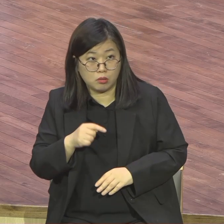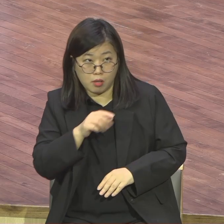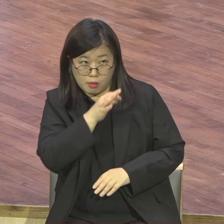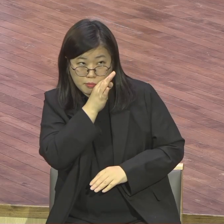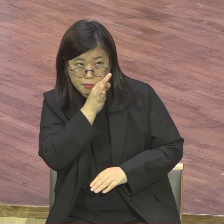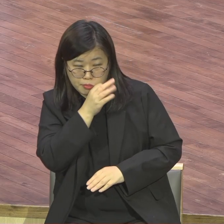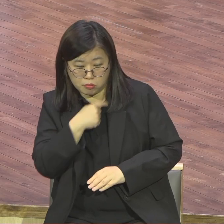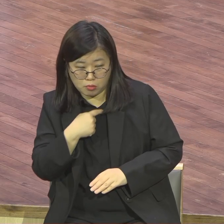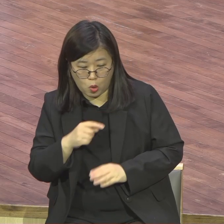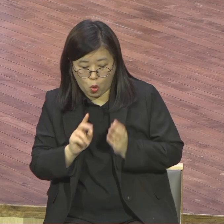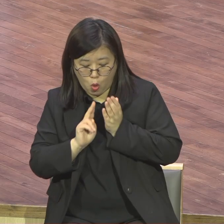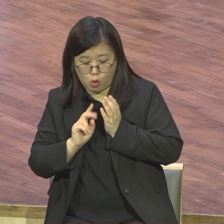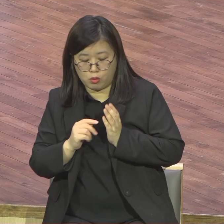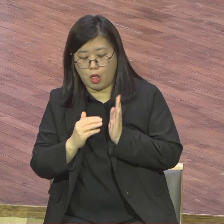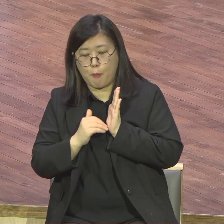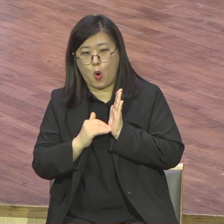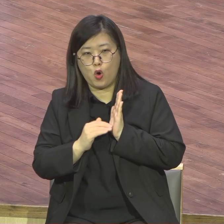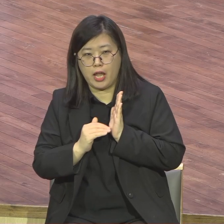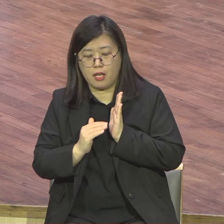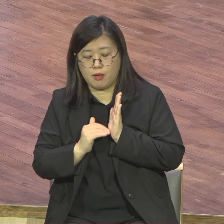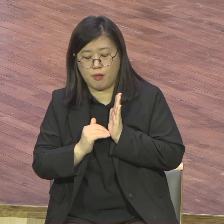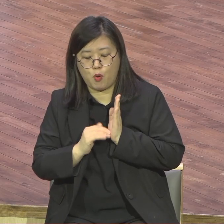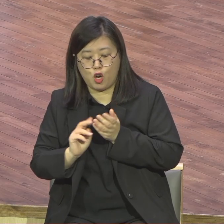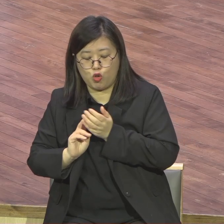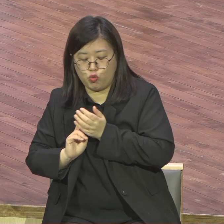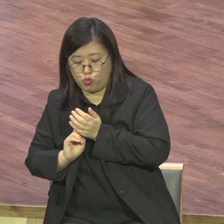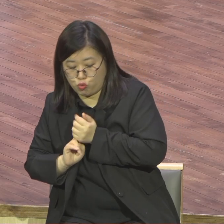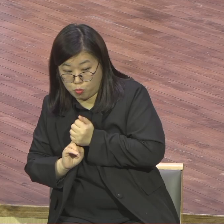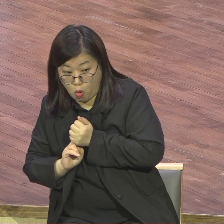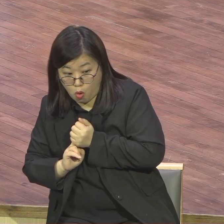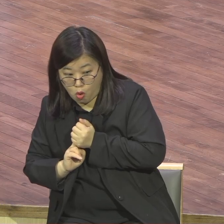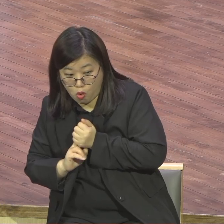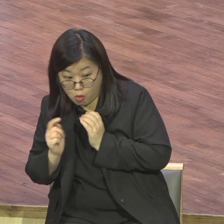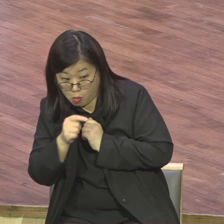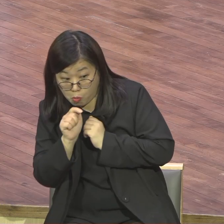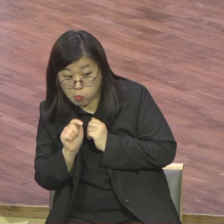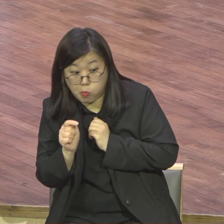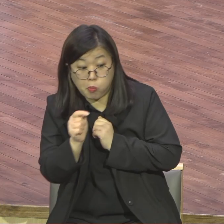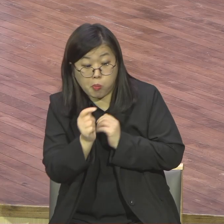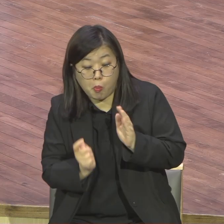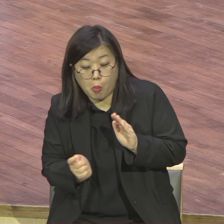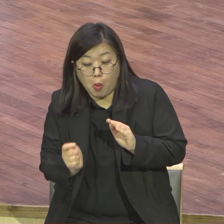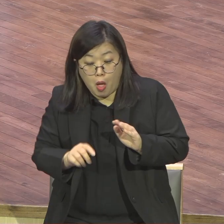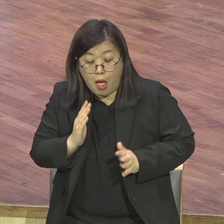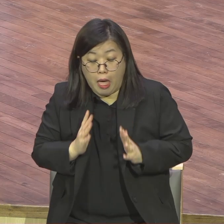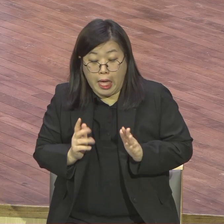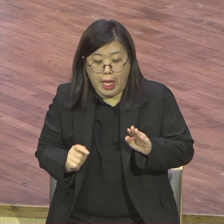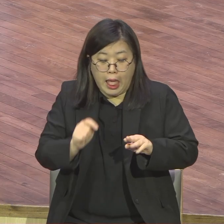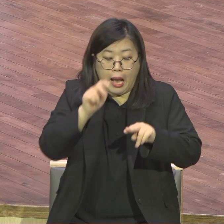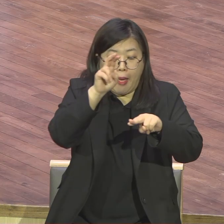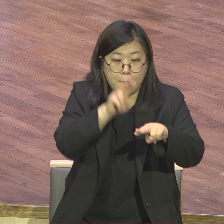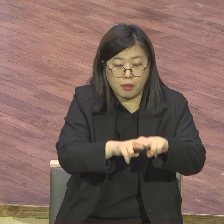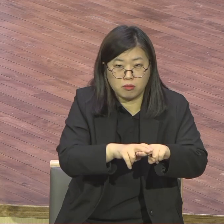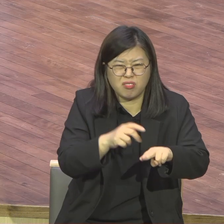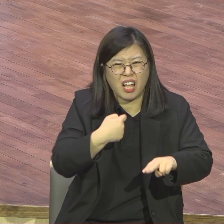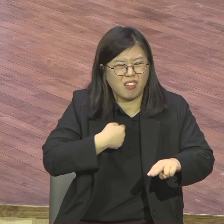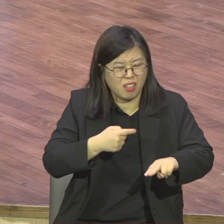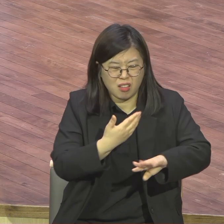근처도 못 가고 입석을 늘 타는데 입석 어쩌다 자리 나잖아요 안 앉아요 앉으면 나 마주보고 앉아 쳐다보잖아요 날 쳐다보는 게 싫어서 서있어요 이렇게